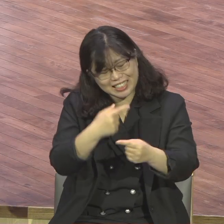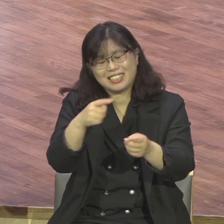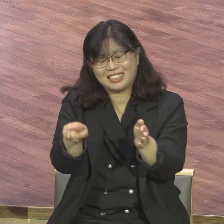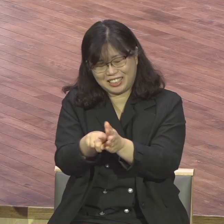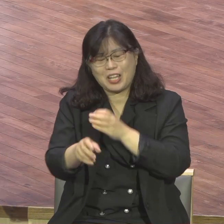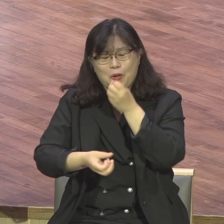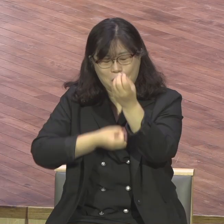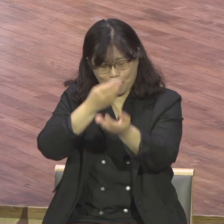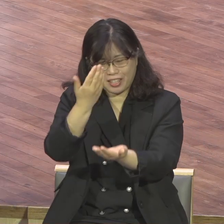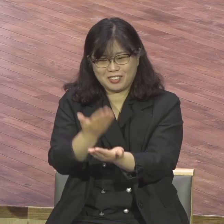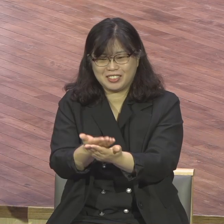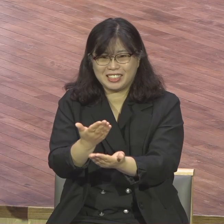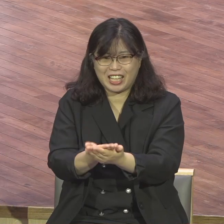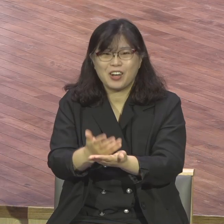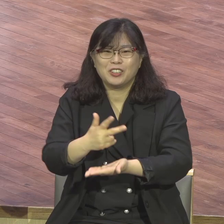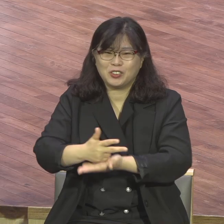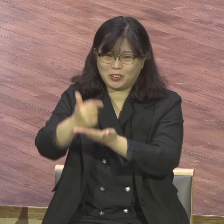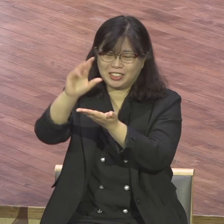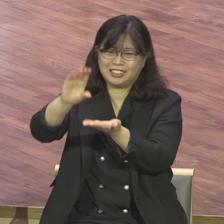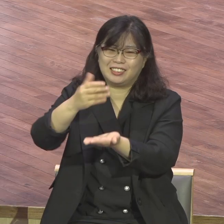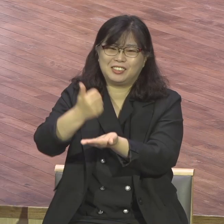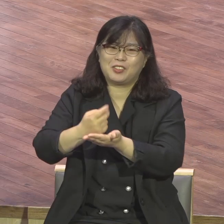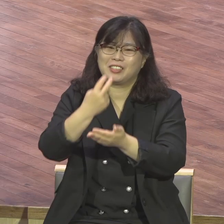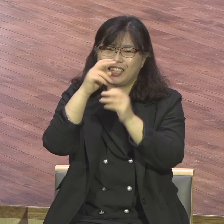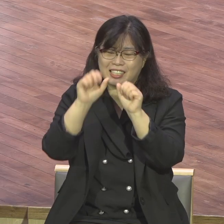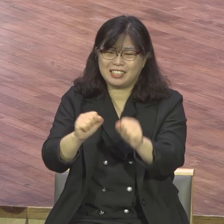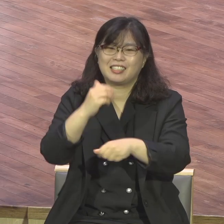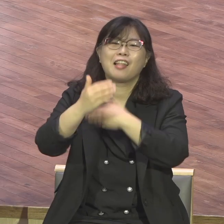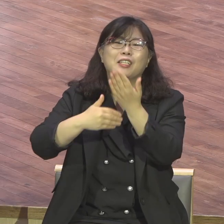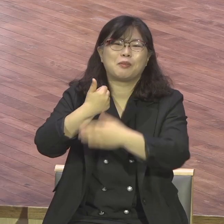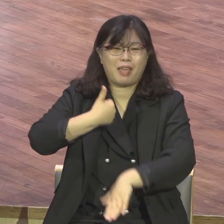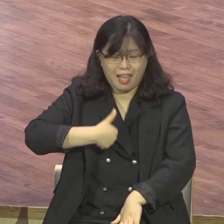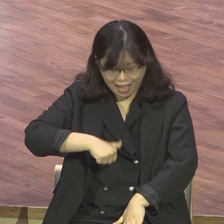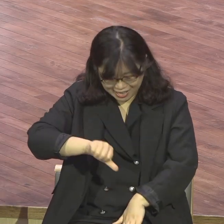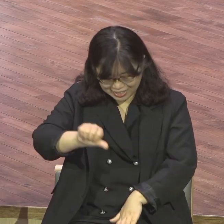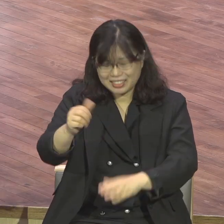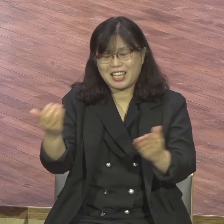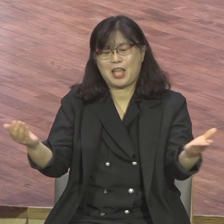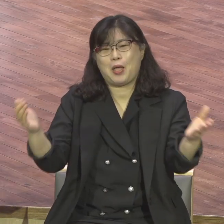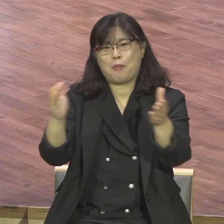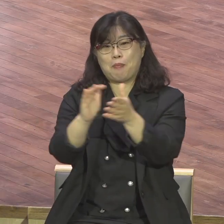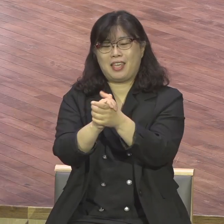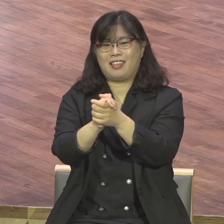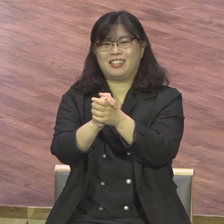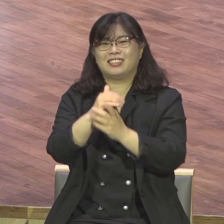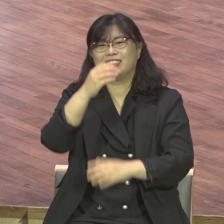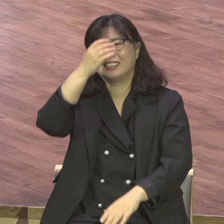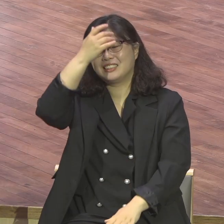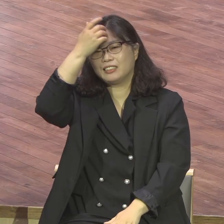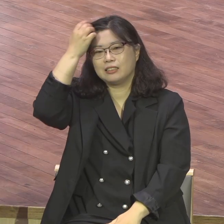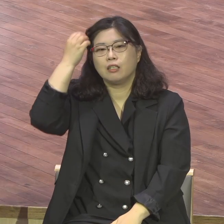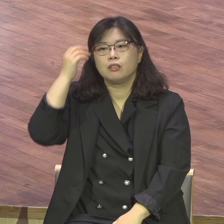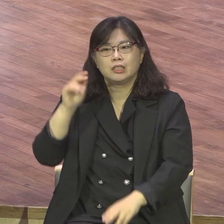살아계신 하나님의 아들이십니다 아멘 아직까지도 인터넷에 앉아있는 분들